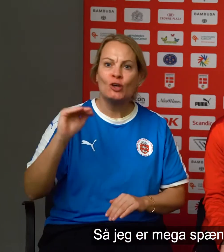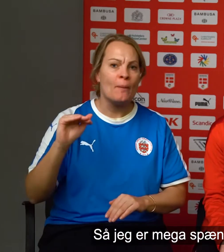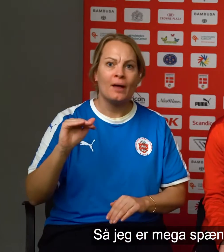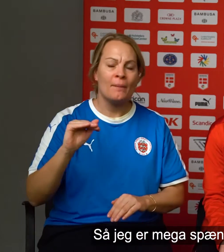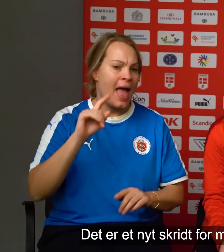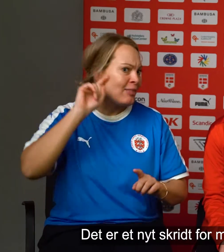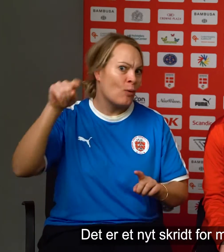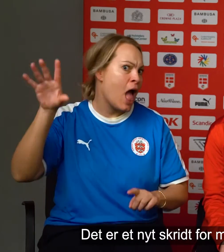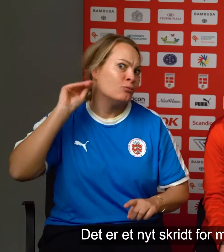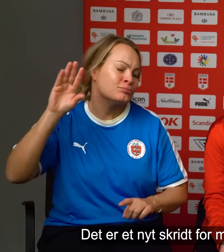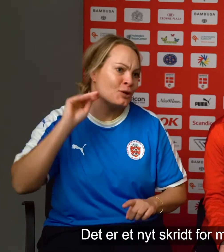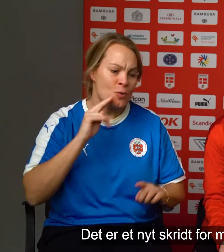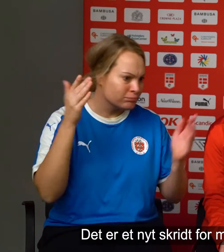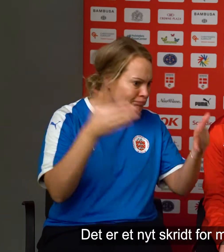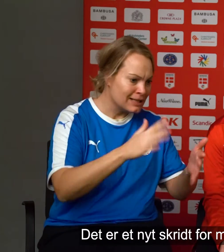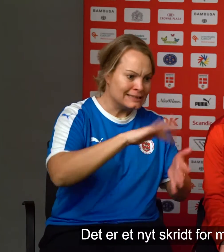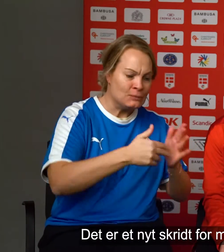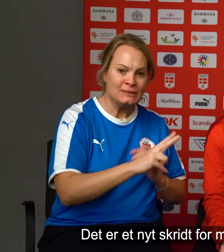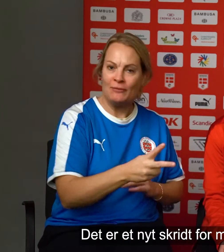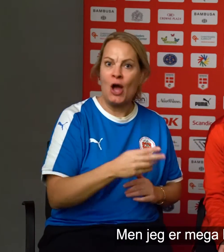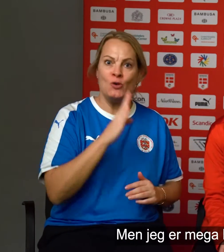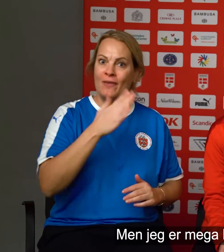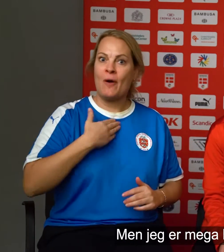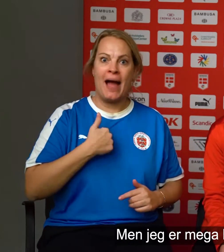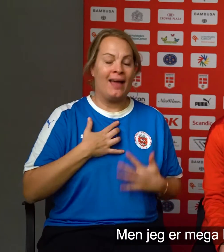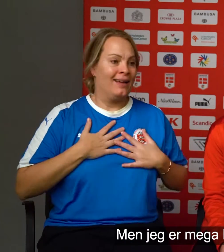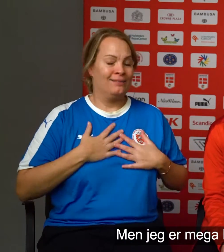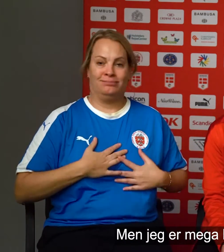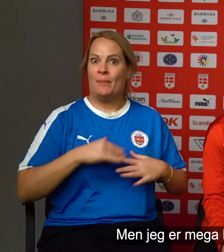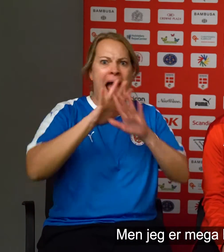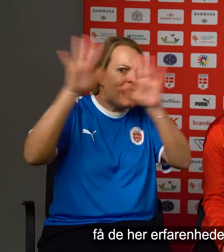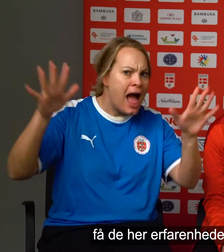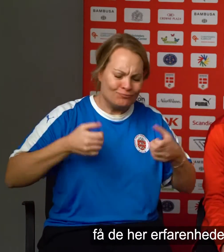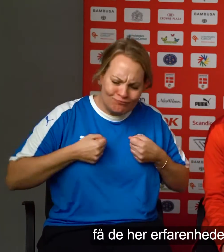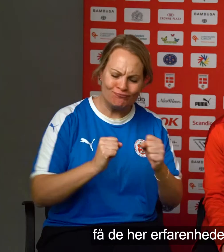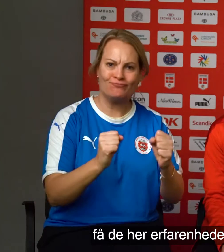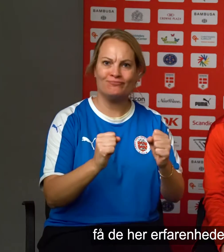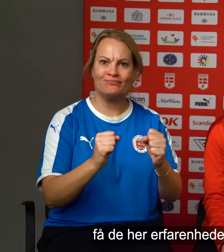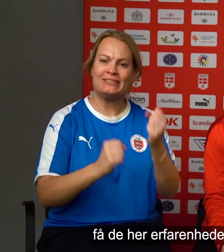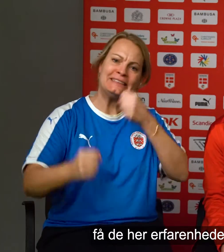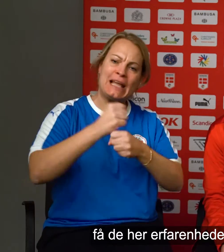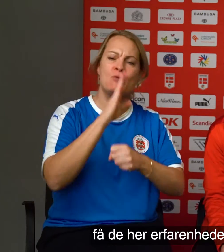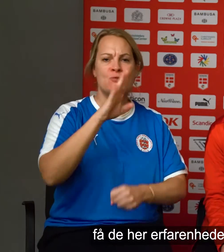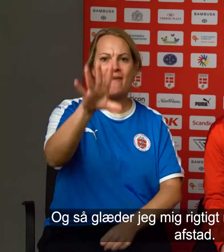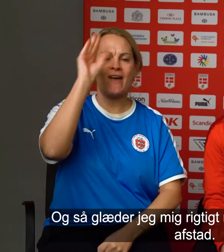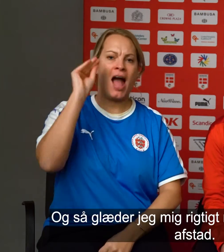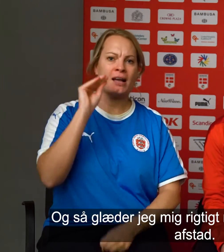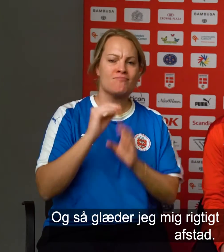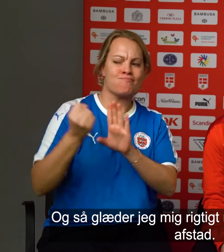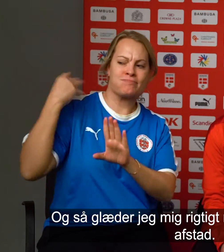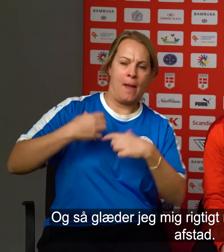er mega spændt på det her, og det er ligesom et nyt skridt for mig i hverdagen. Men jeg er mega klar på at få de her erfiner med i bagagen.